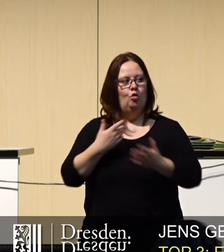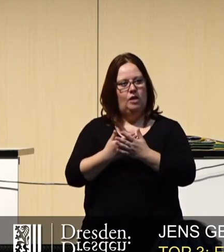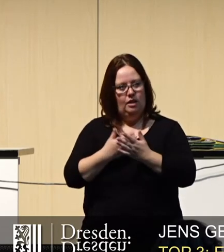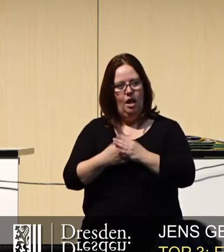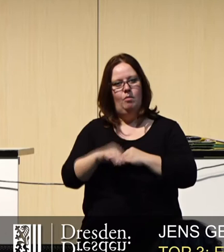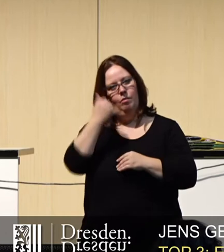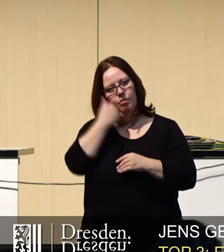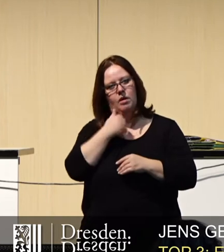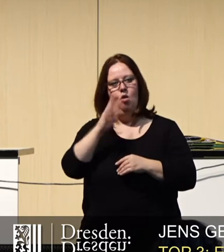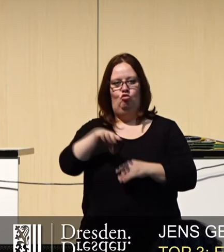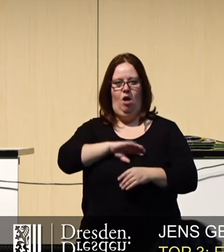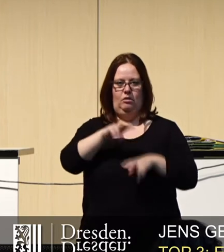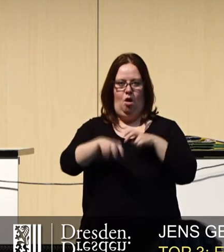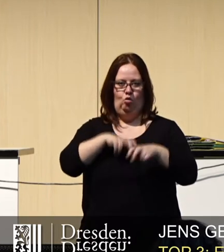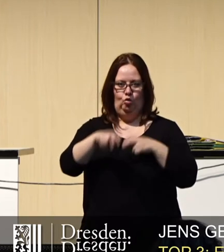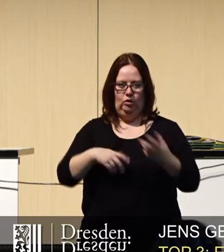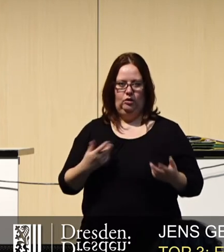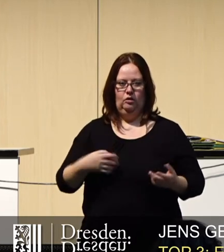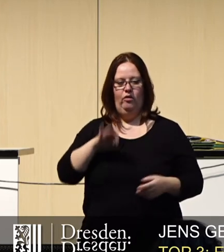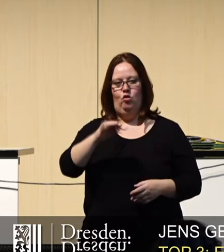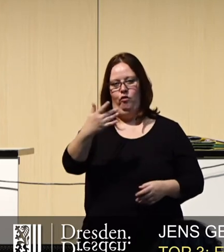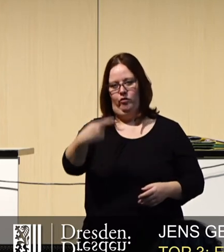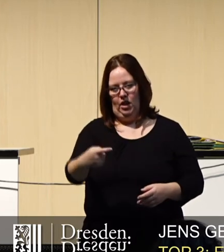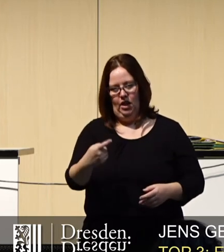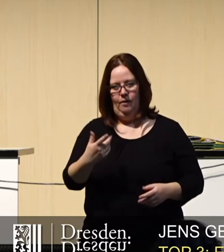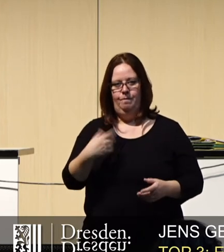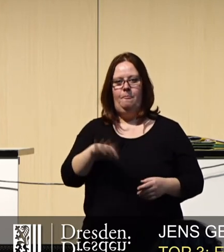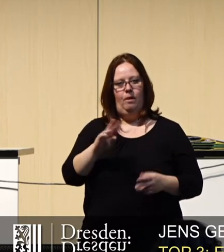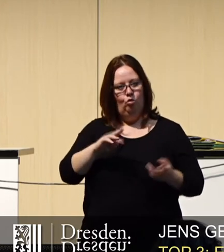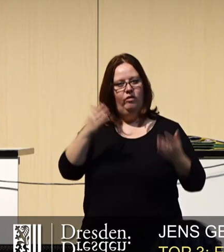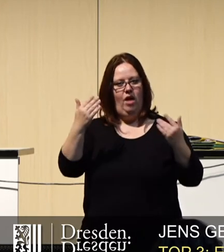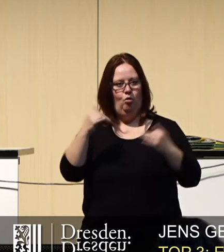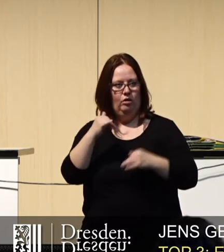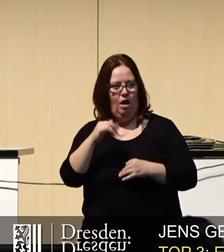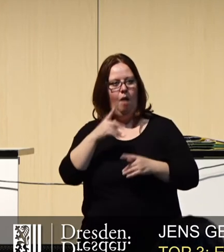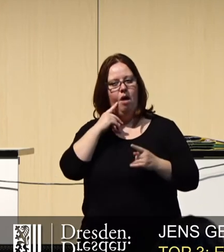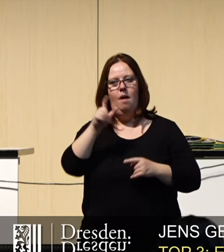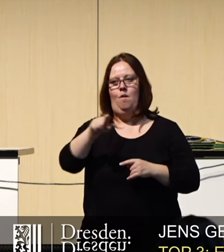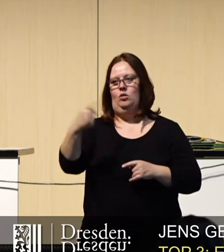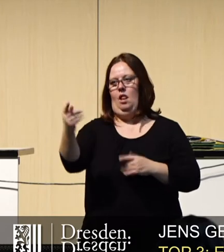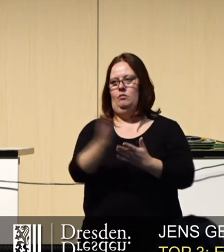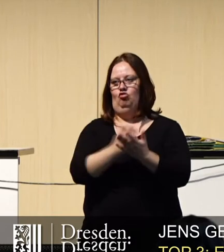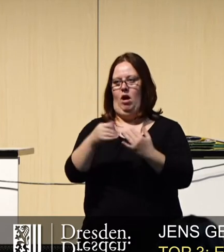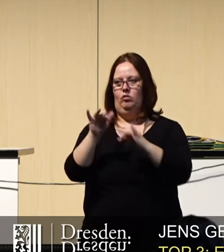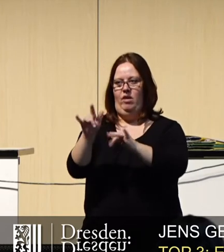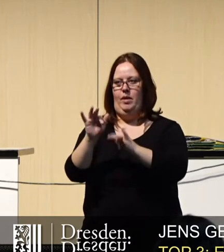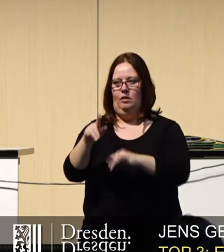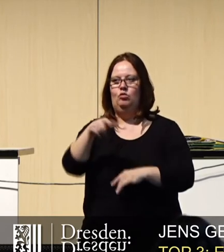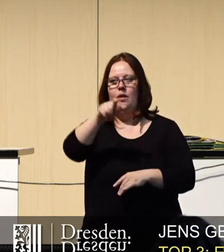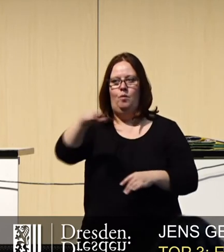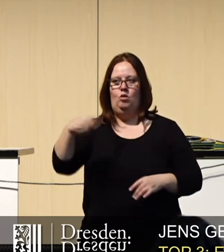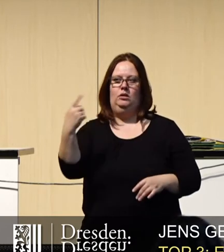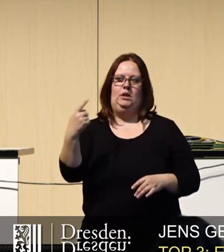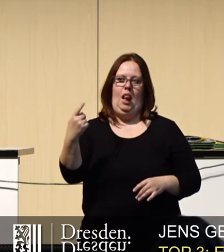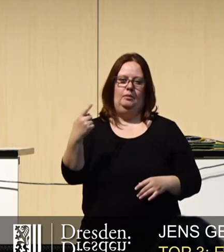diesem Grund lassen Sie uns die Chance nutzen, für 5G zu werben, aber dies dem Bürger zu vermitteln und der Bürger dann